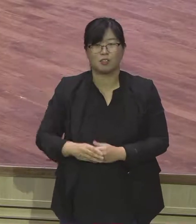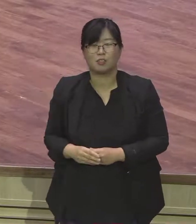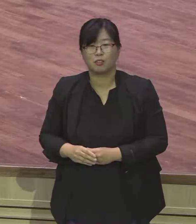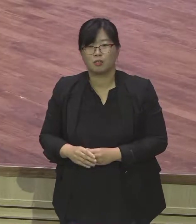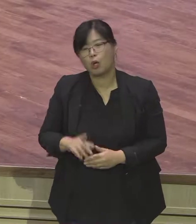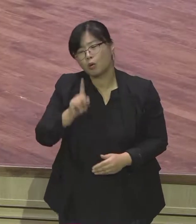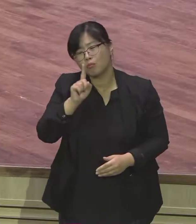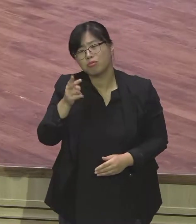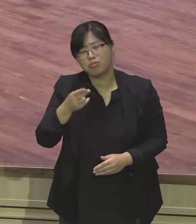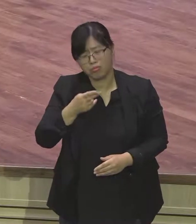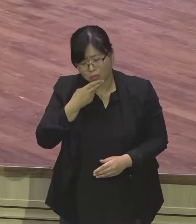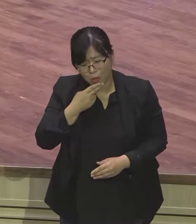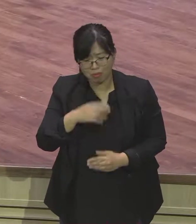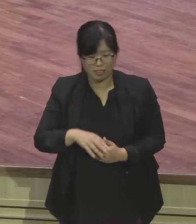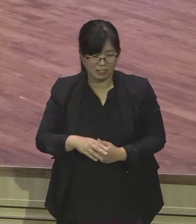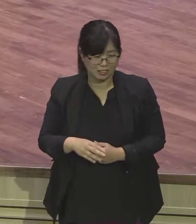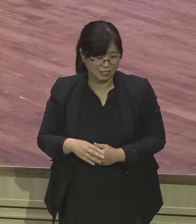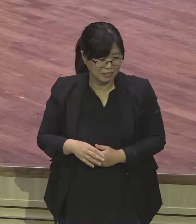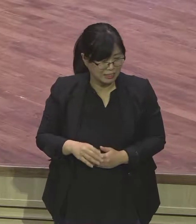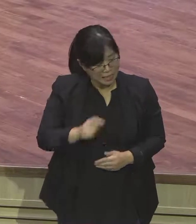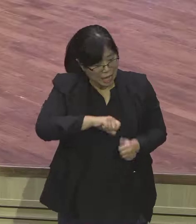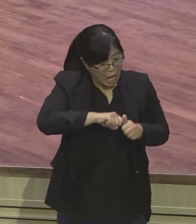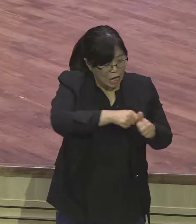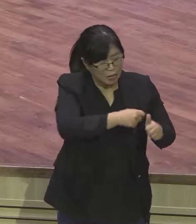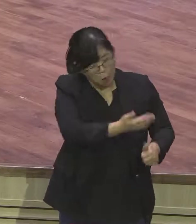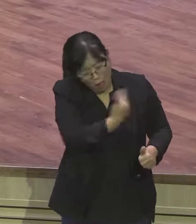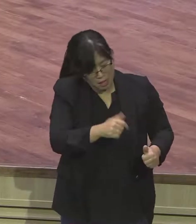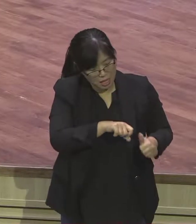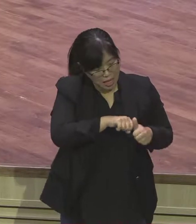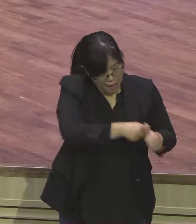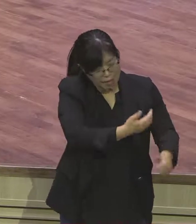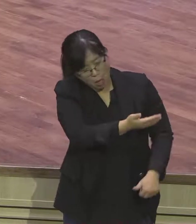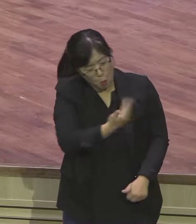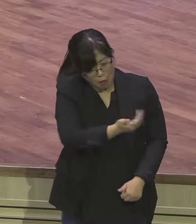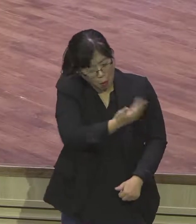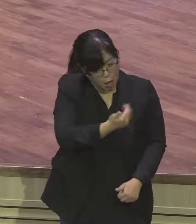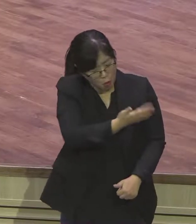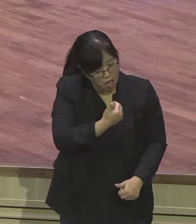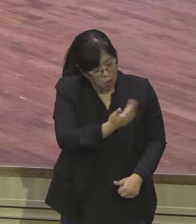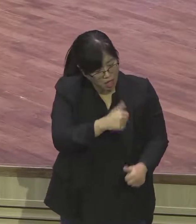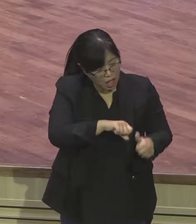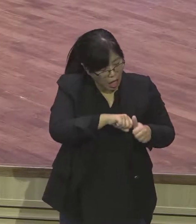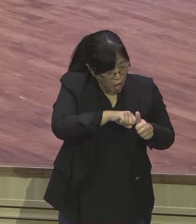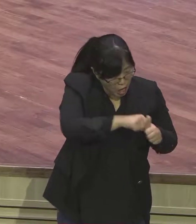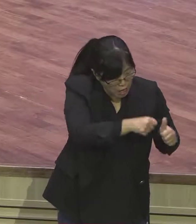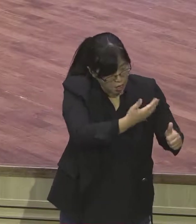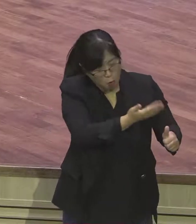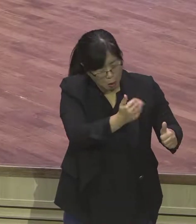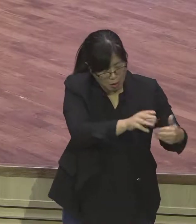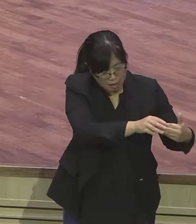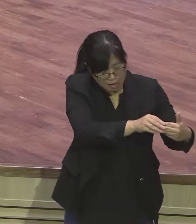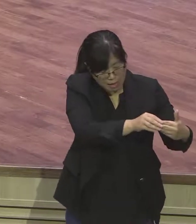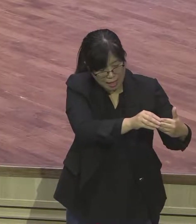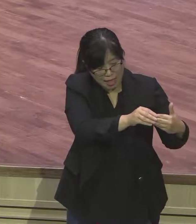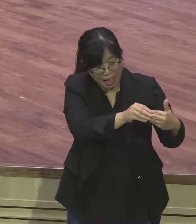것도 있겠지만 간접적으로 눈에 안 보여요. 눈에 안 보이게 전도가 되어지게끔 성교가